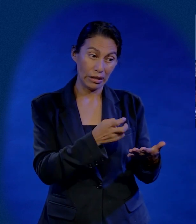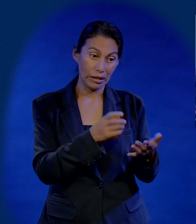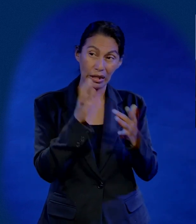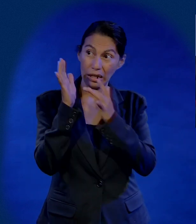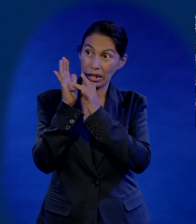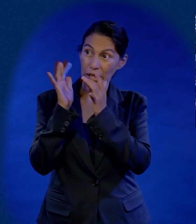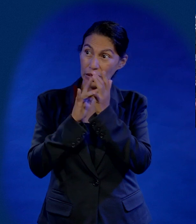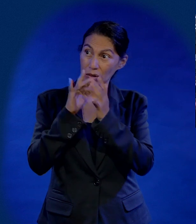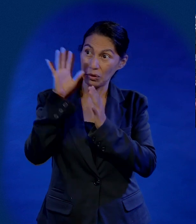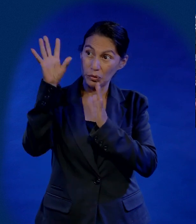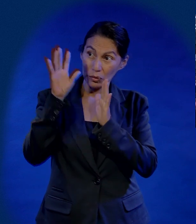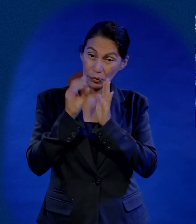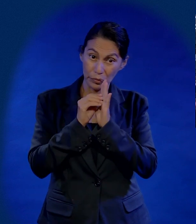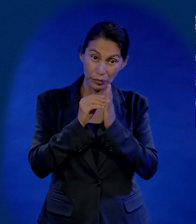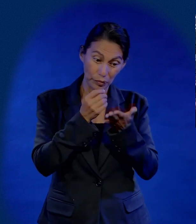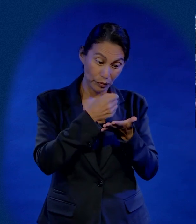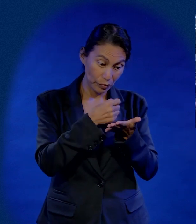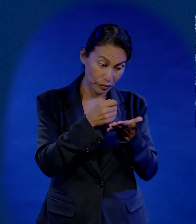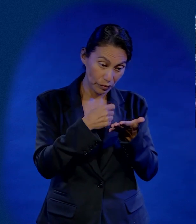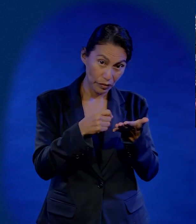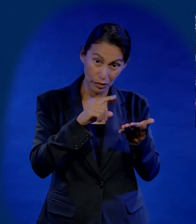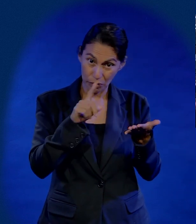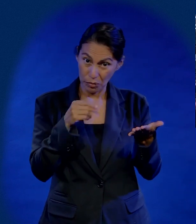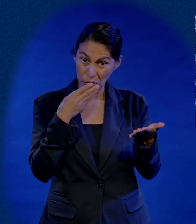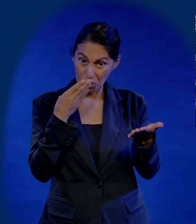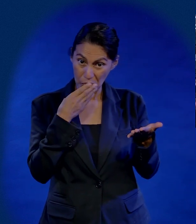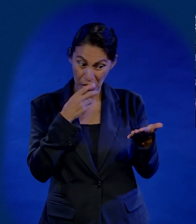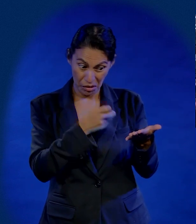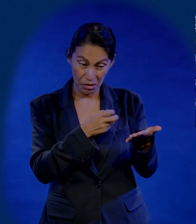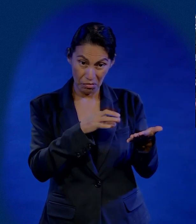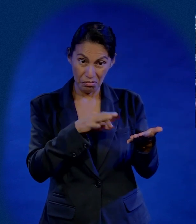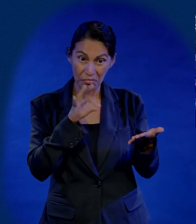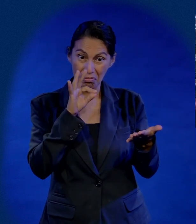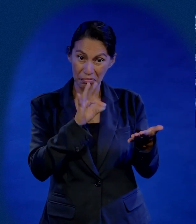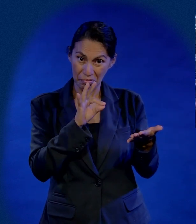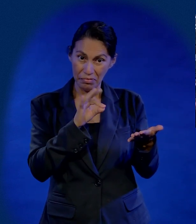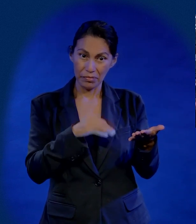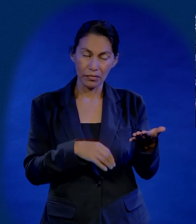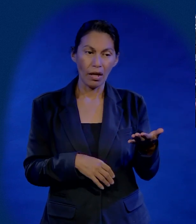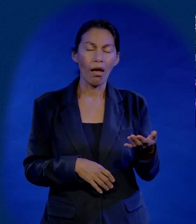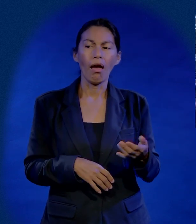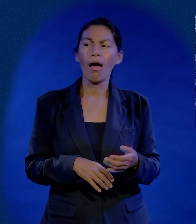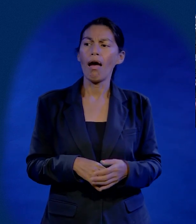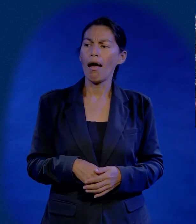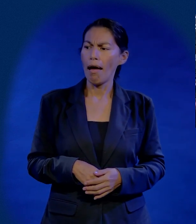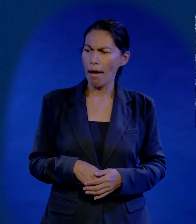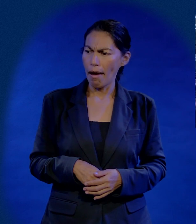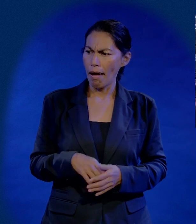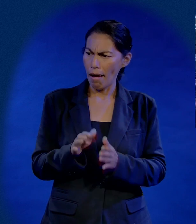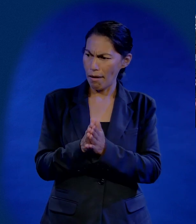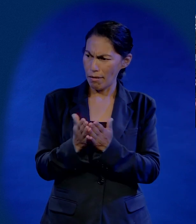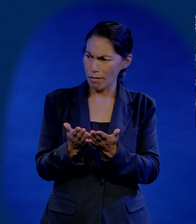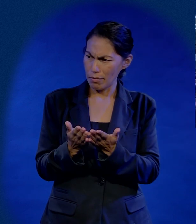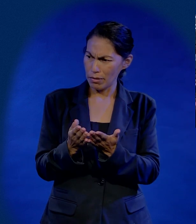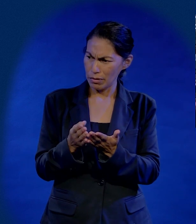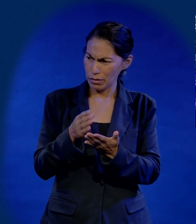gentes. La mayor biografía de Jesucristo que se ha escrito después de la Biblia. Ah, vendes libros religiosos.